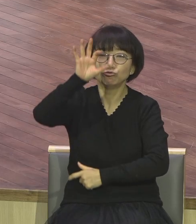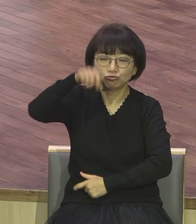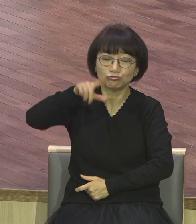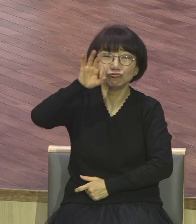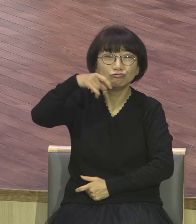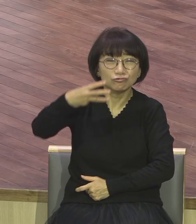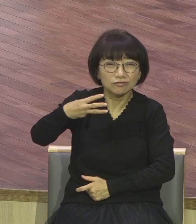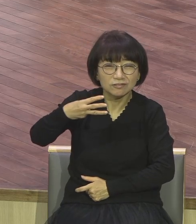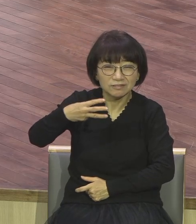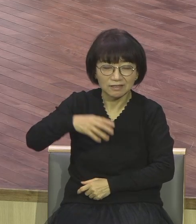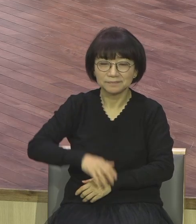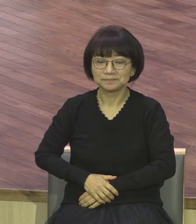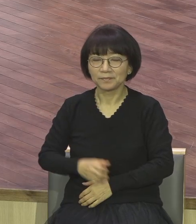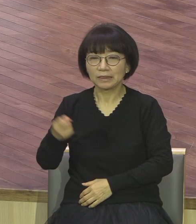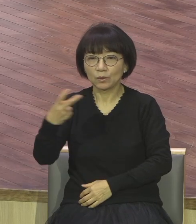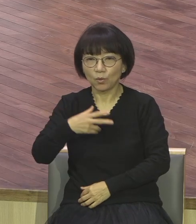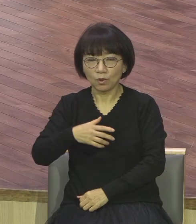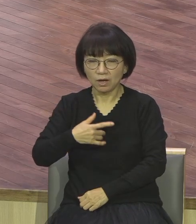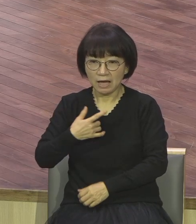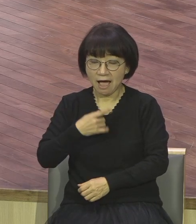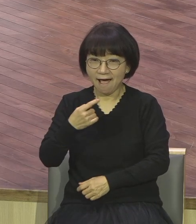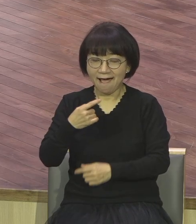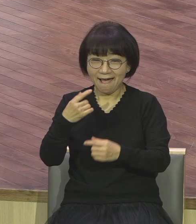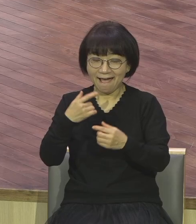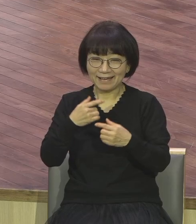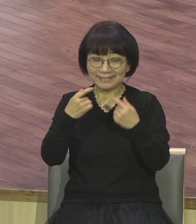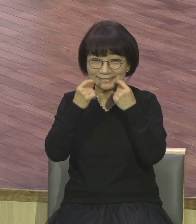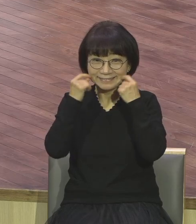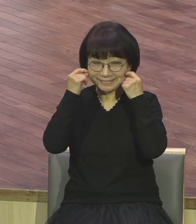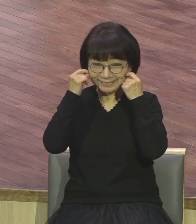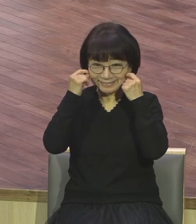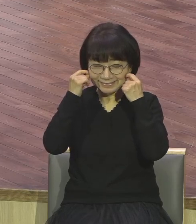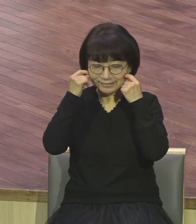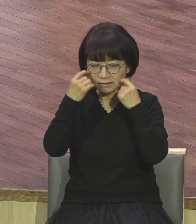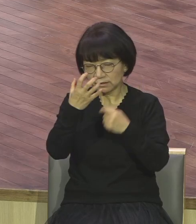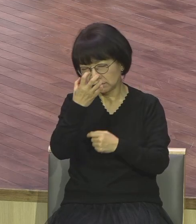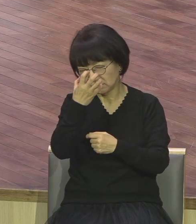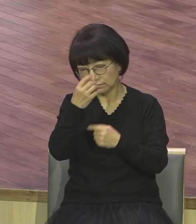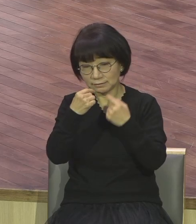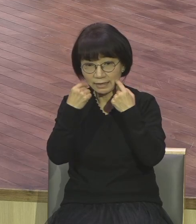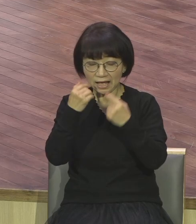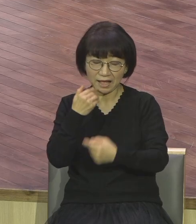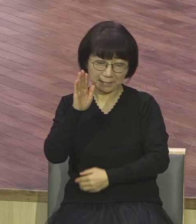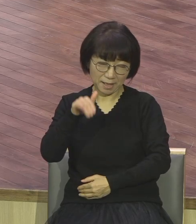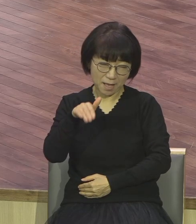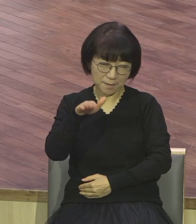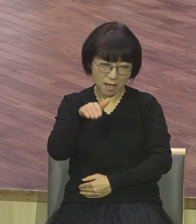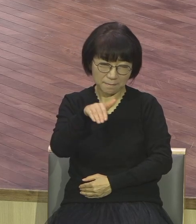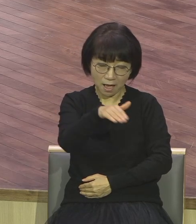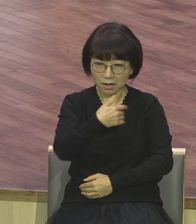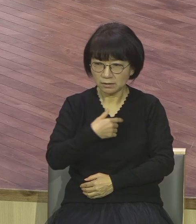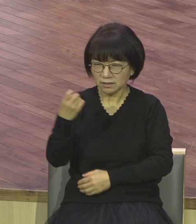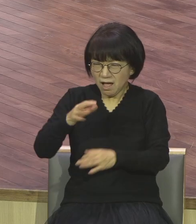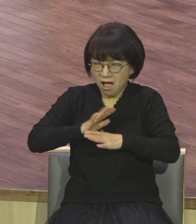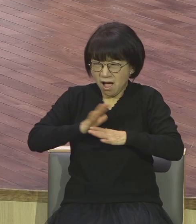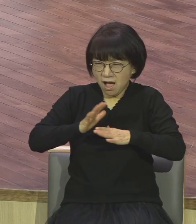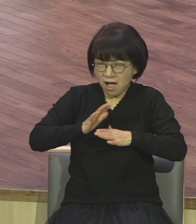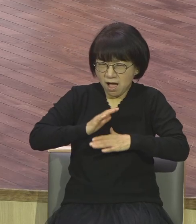조현병 공황증 이런 정신병 이런 과학적이고 의학적인 도움을 받으면 이런